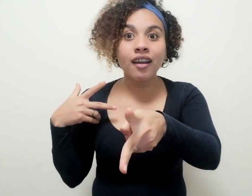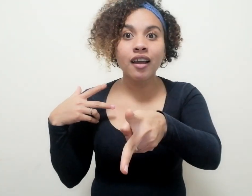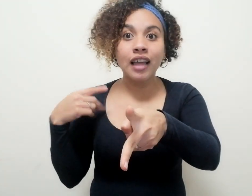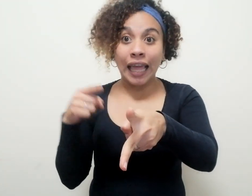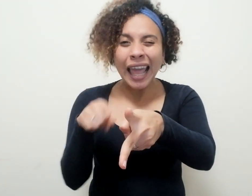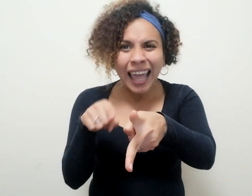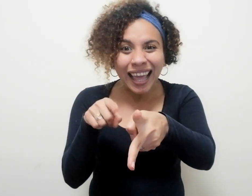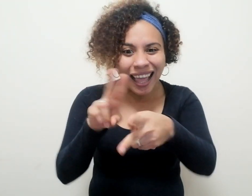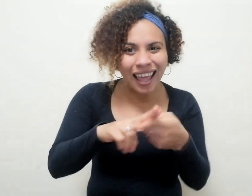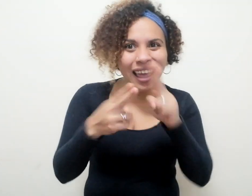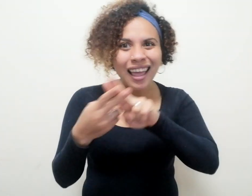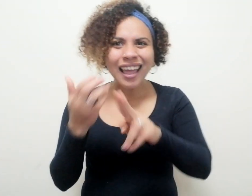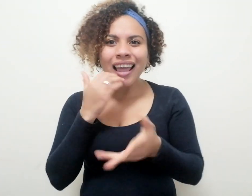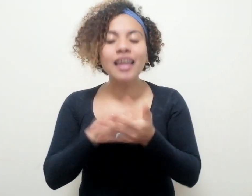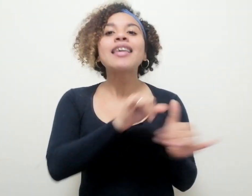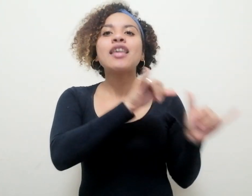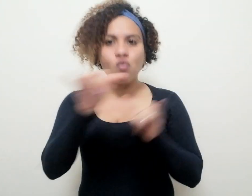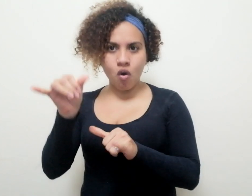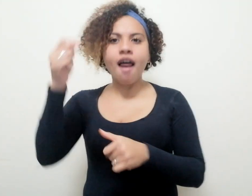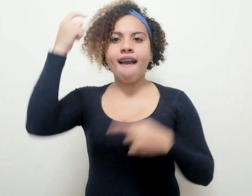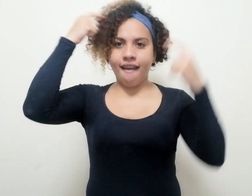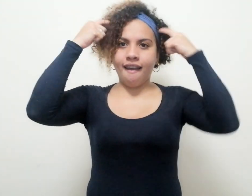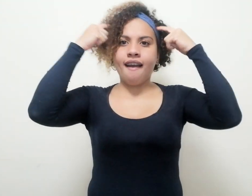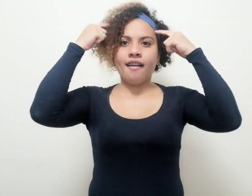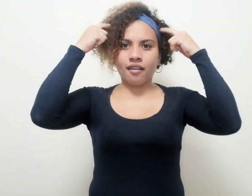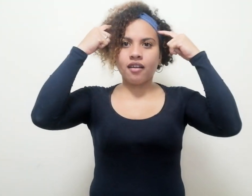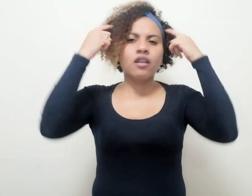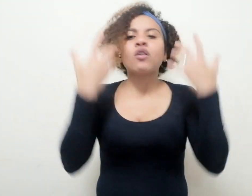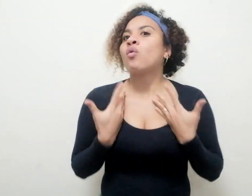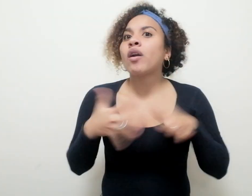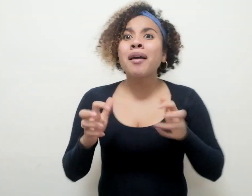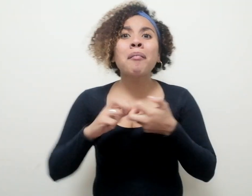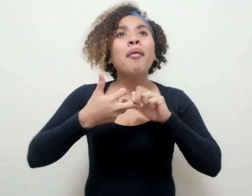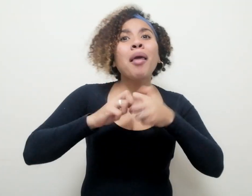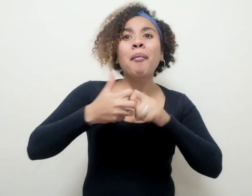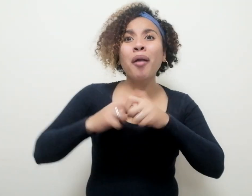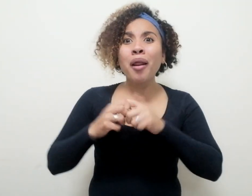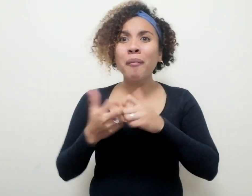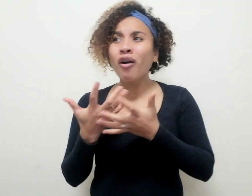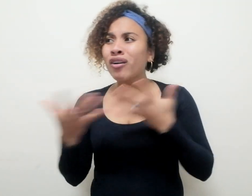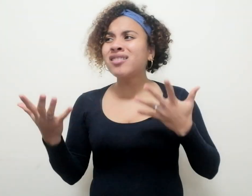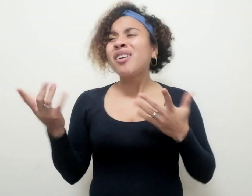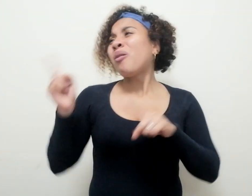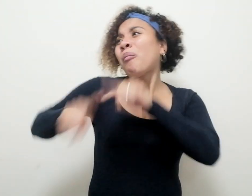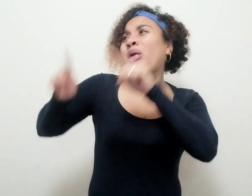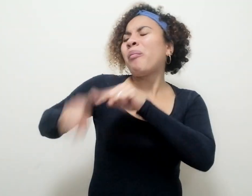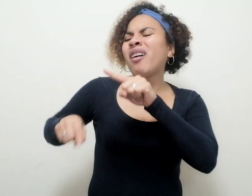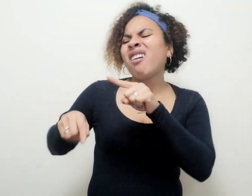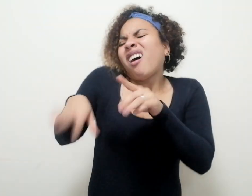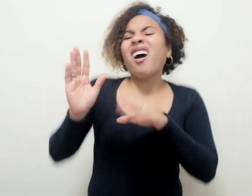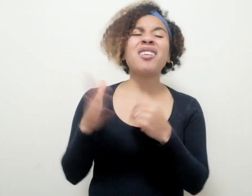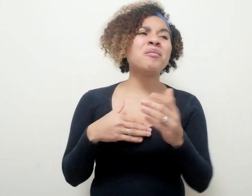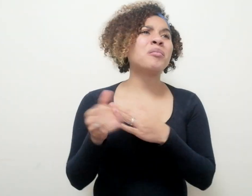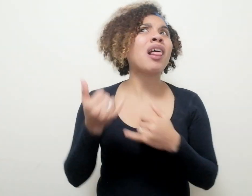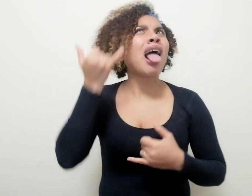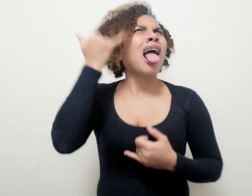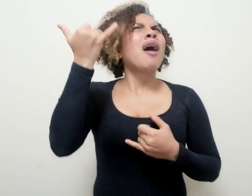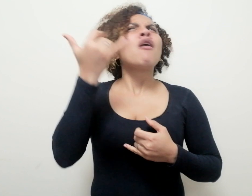Nuestra mente funciona igual. Frente a todo conflicto de opuestos, tendríamos naturalmente inventarnos ideas